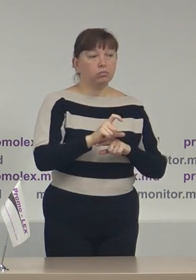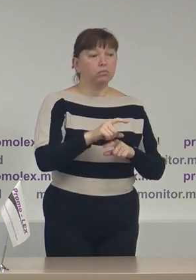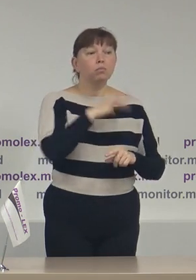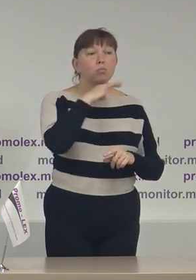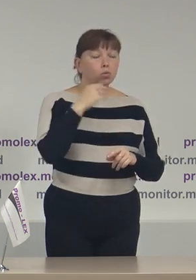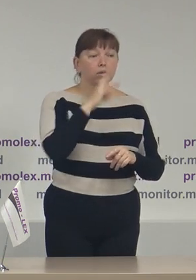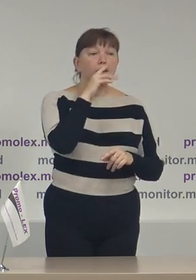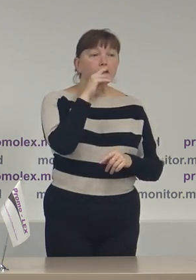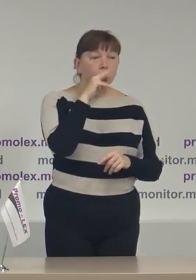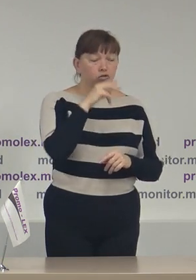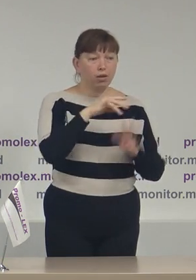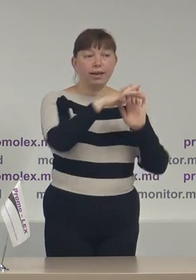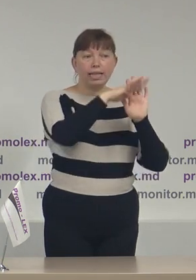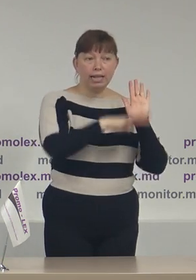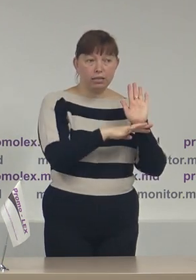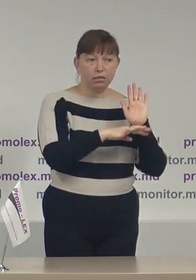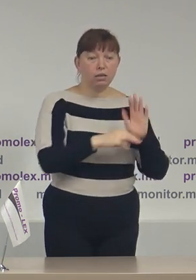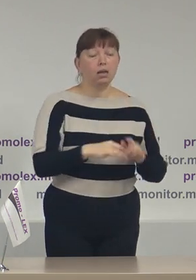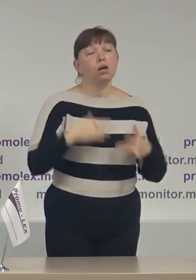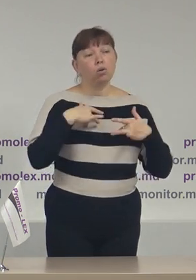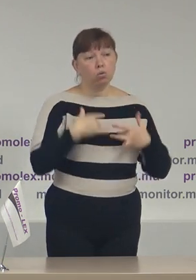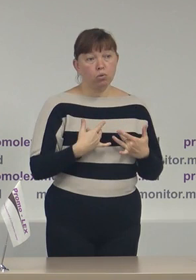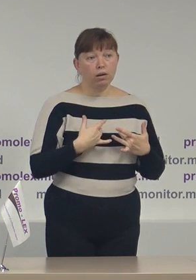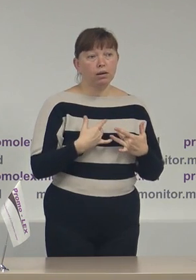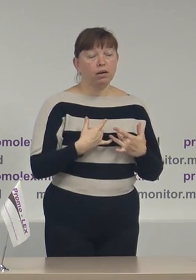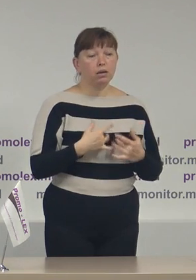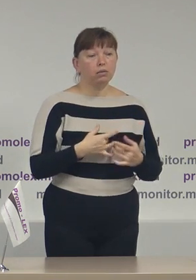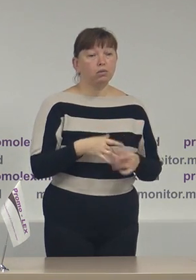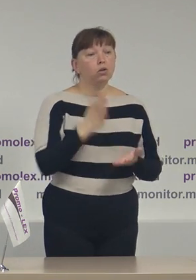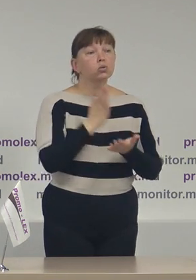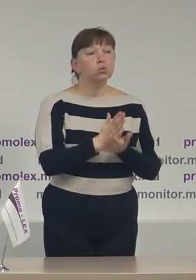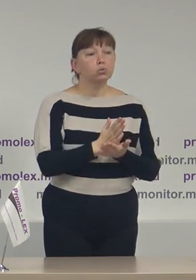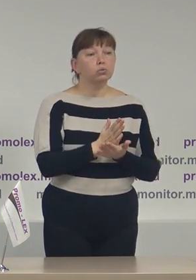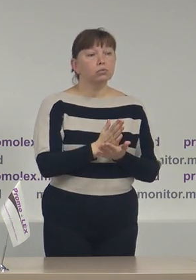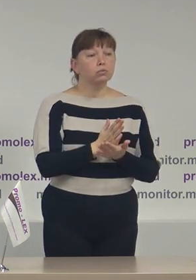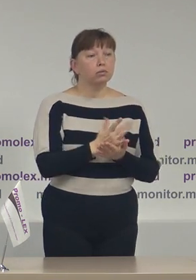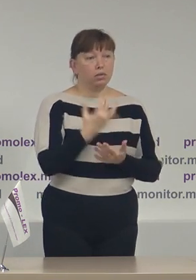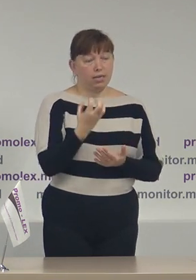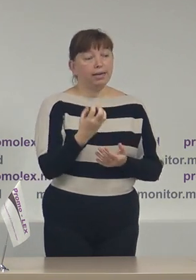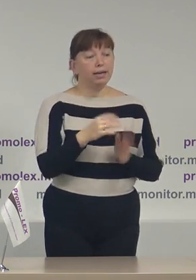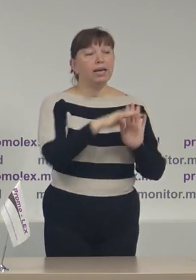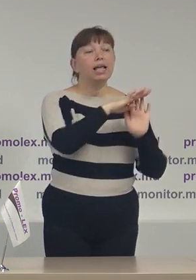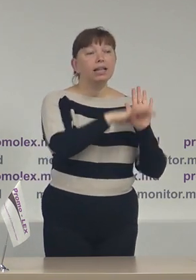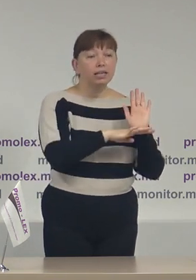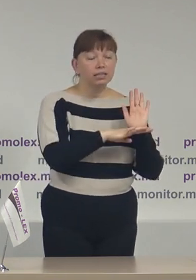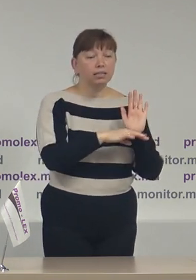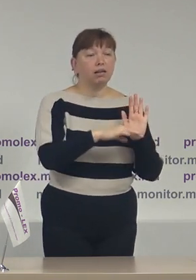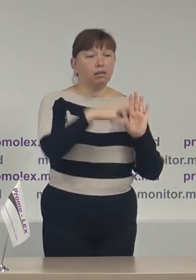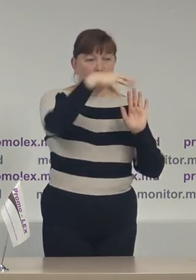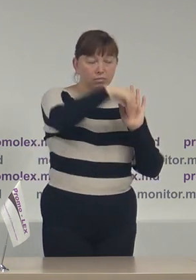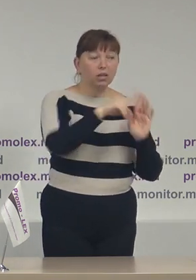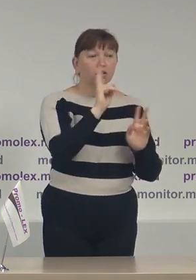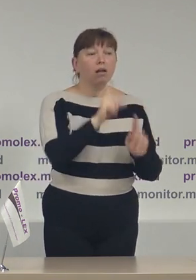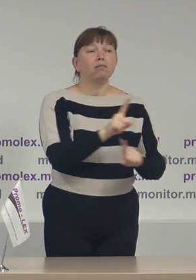erori în listele electorale. Cu regret sunt încă în listele electorale persoane